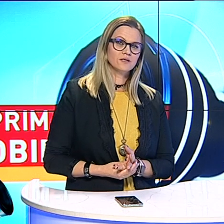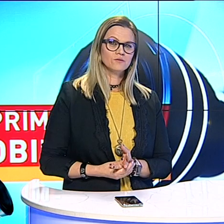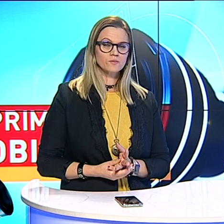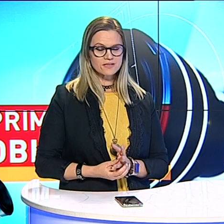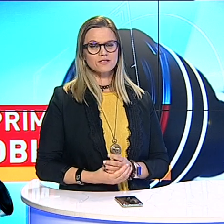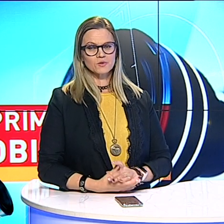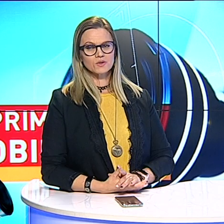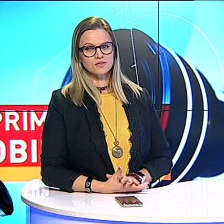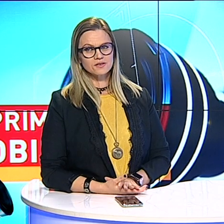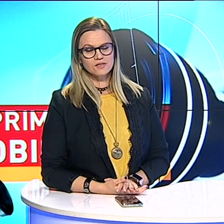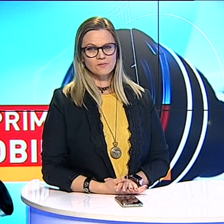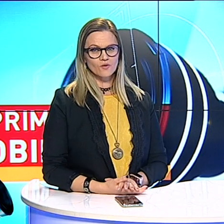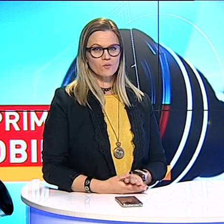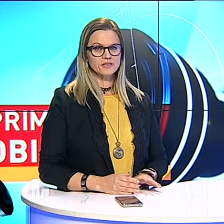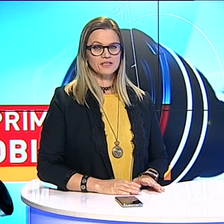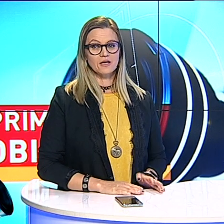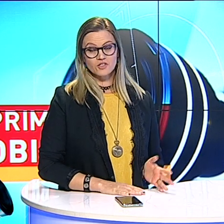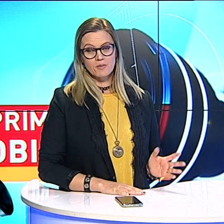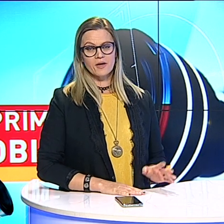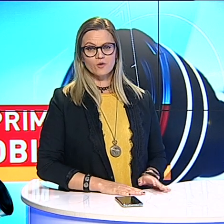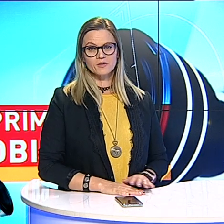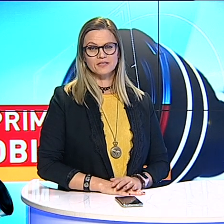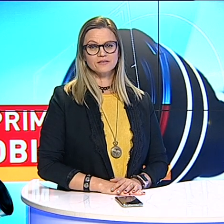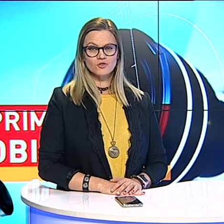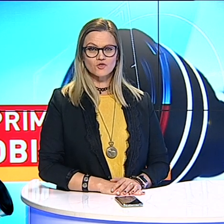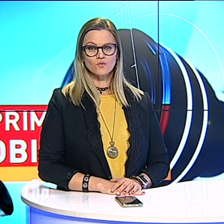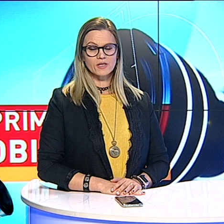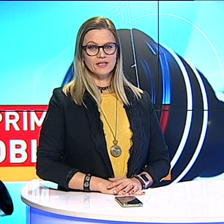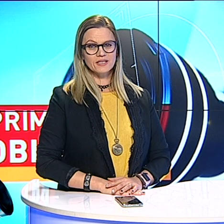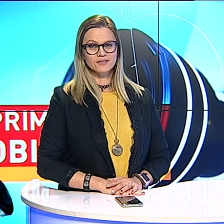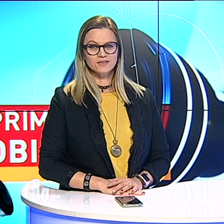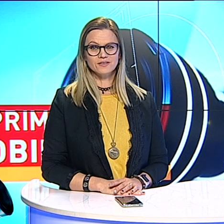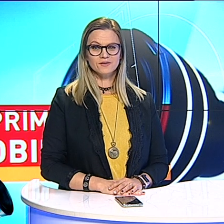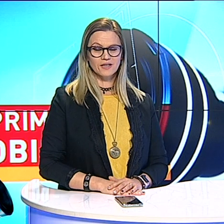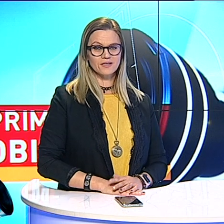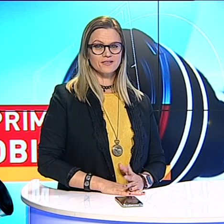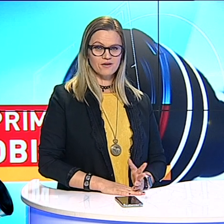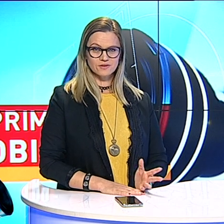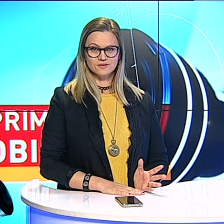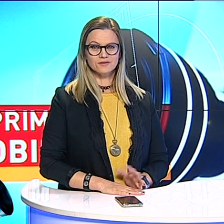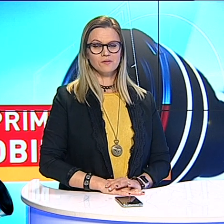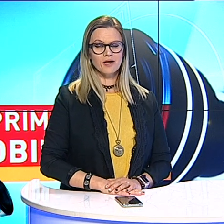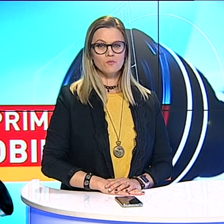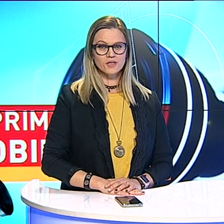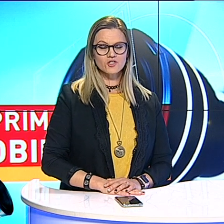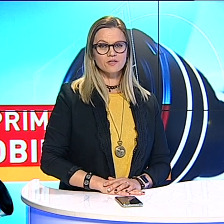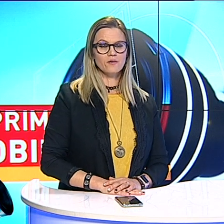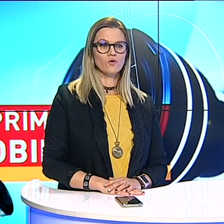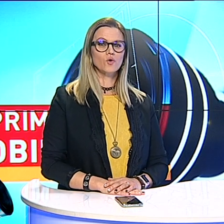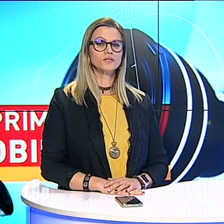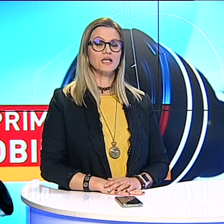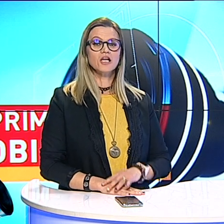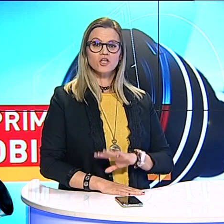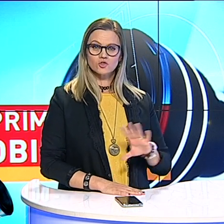Urmează să mă duc În comunitatea Cea mai mare comunitate De cici ucraineni Care se află În Maramureș